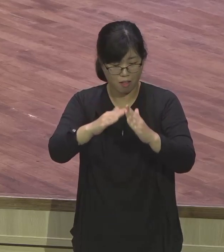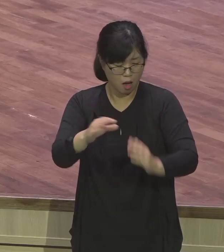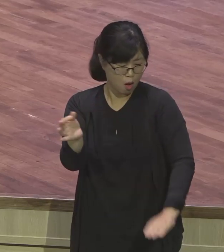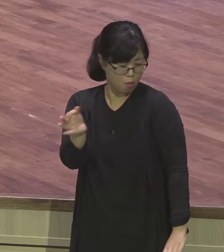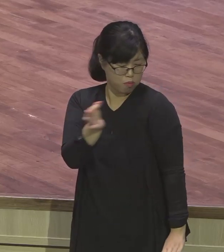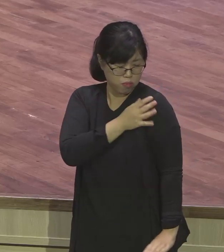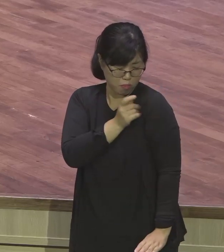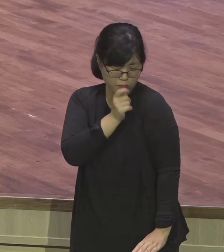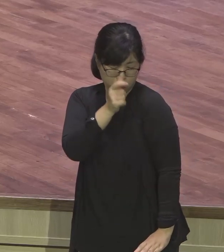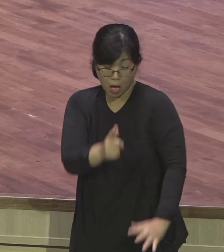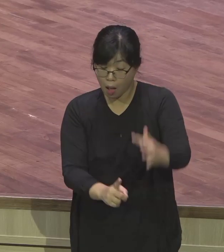단 한 명 또